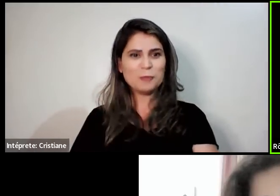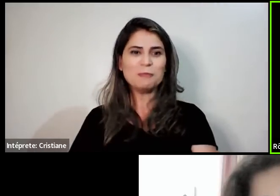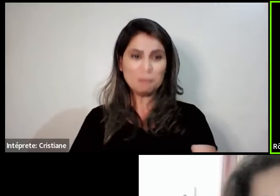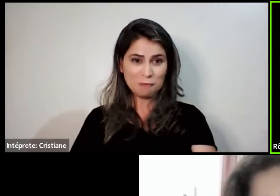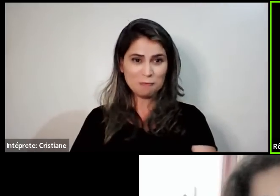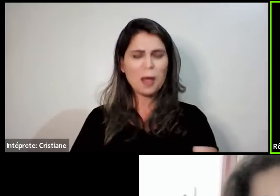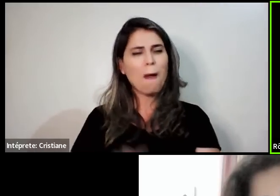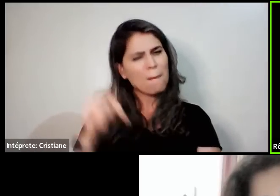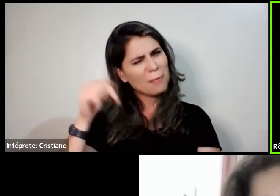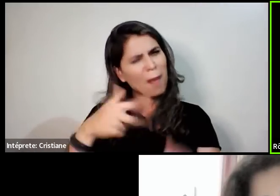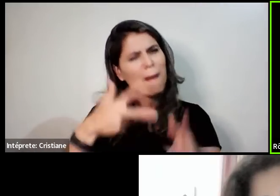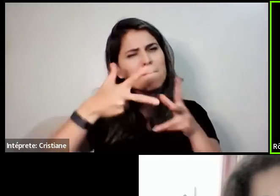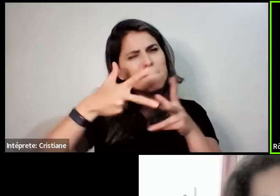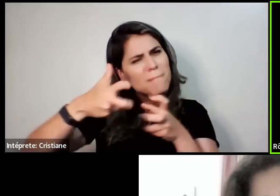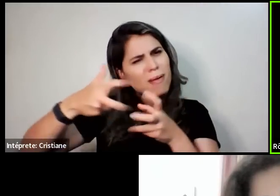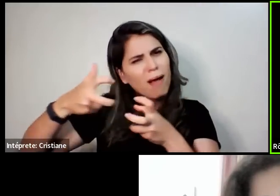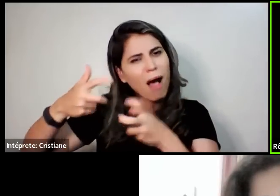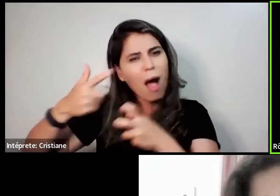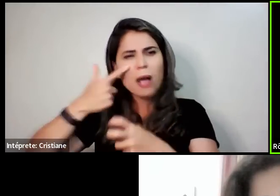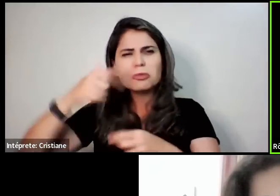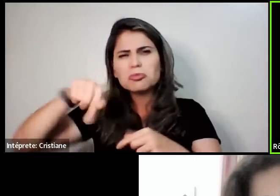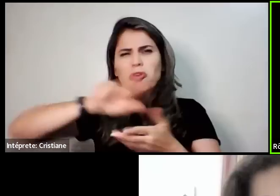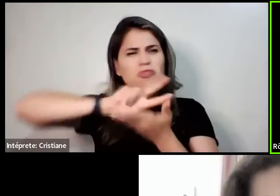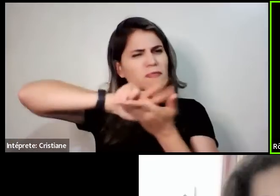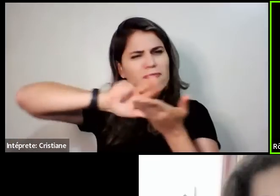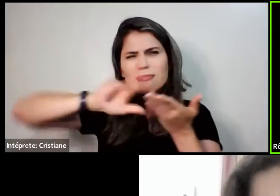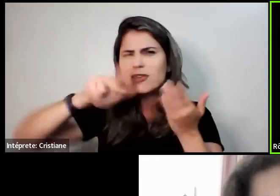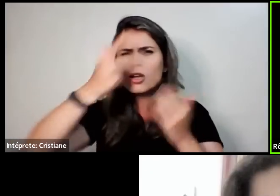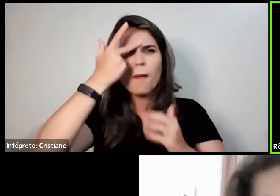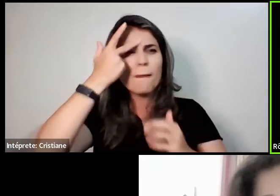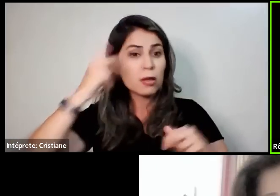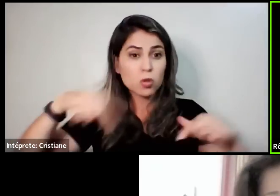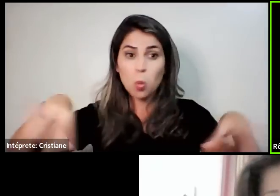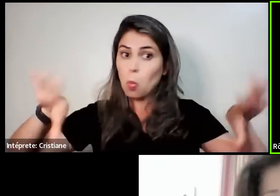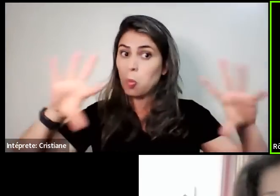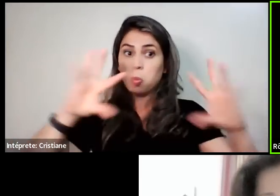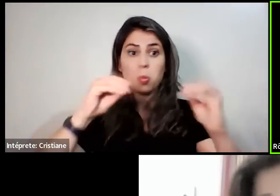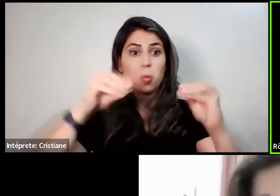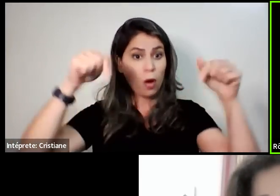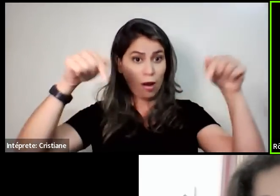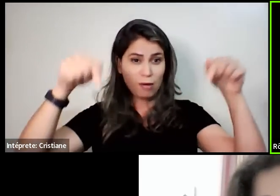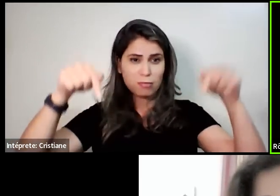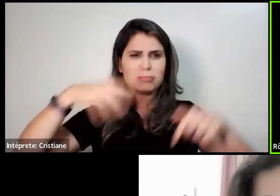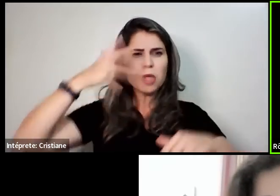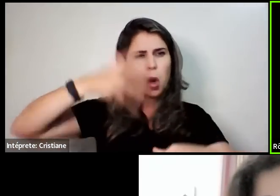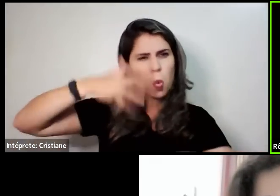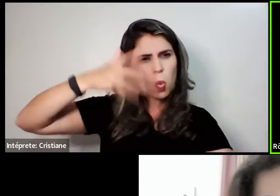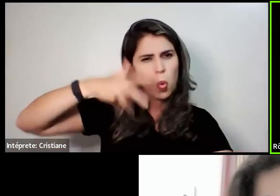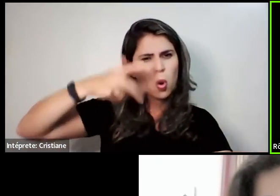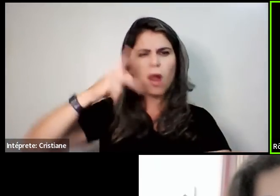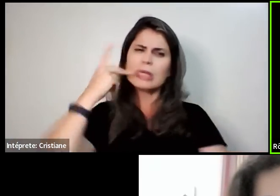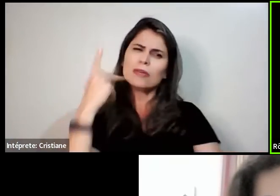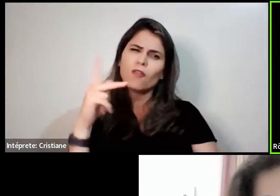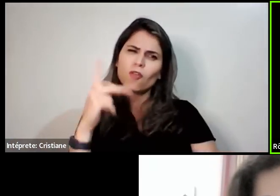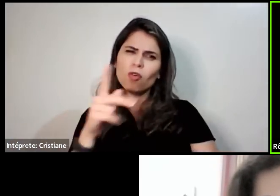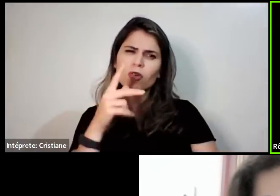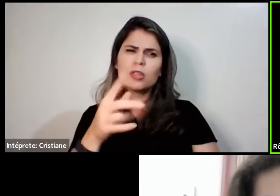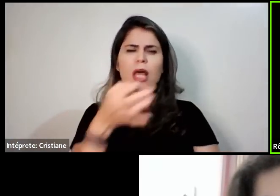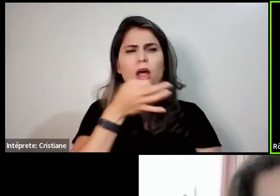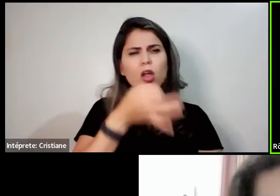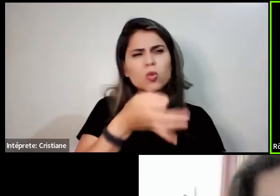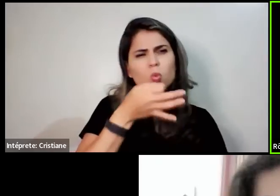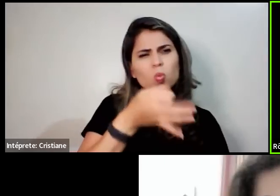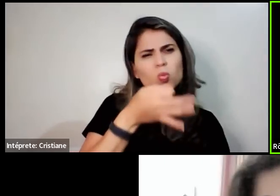convidados que não nos conhecem, mas qual o conselho que você poderia... Eles